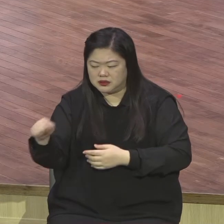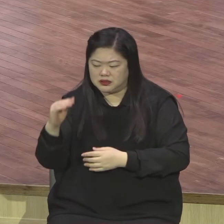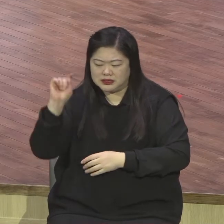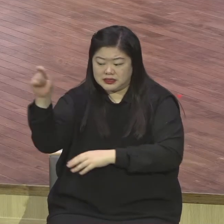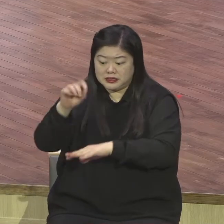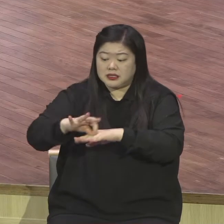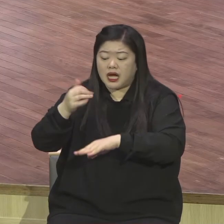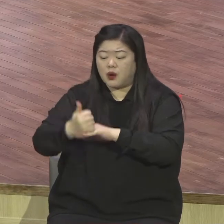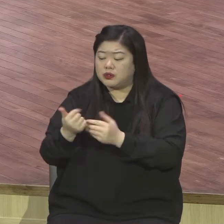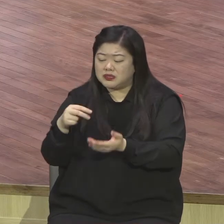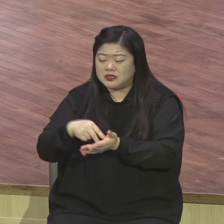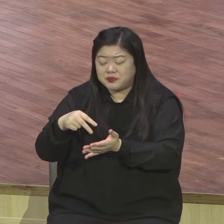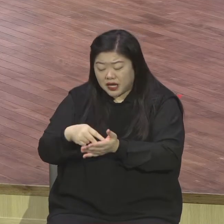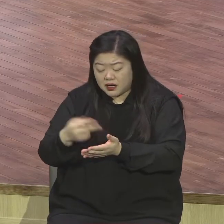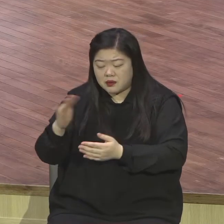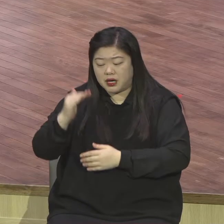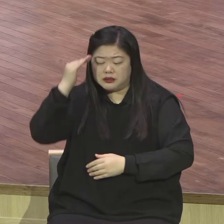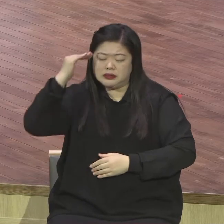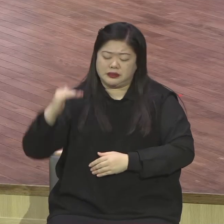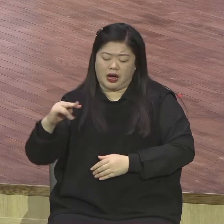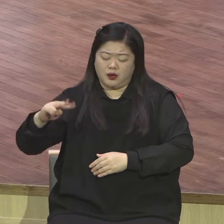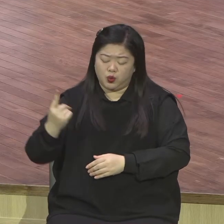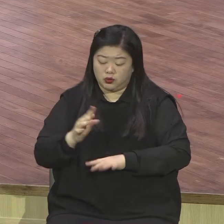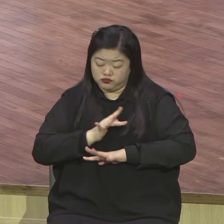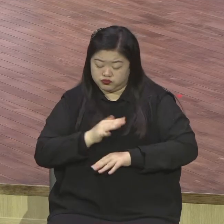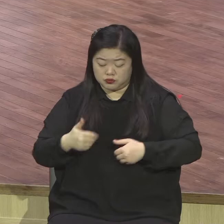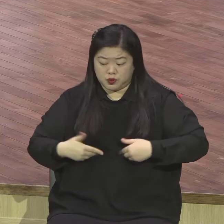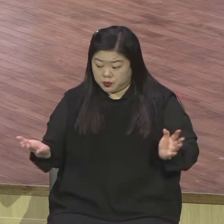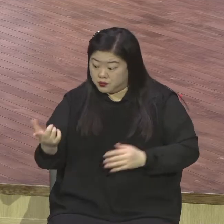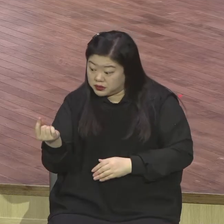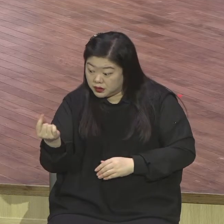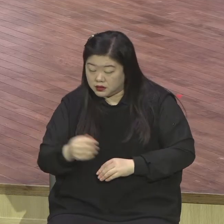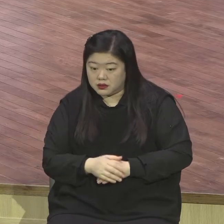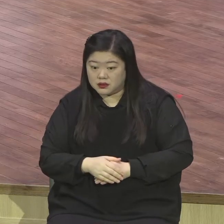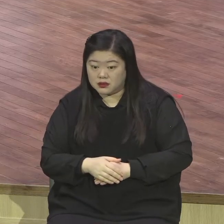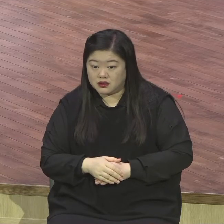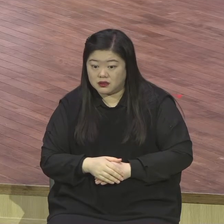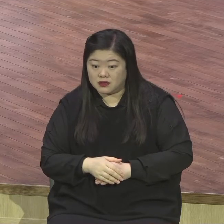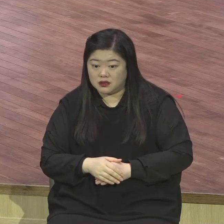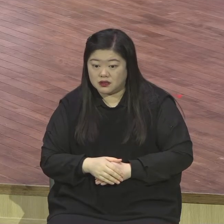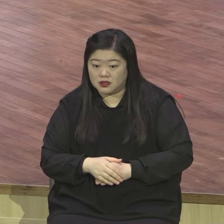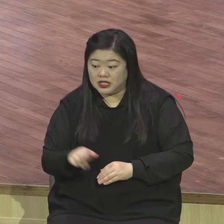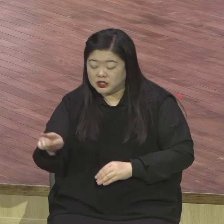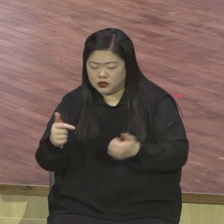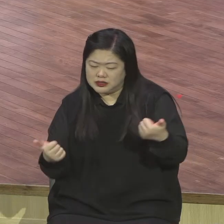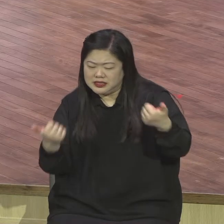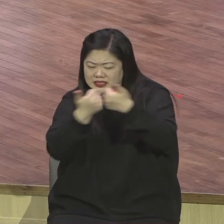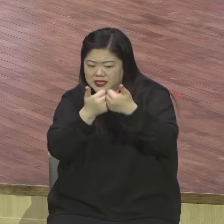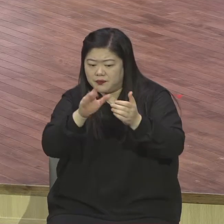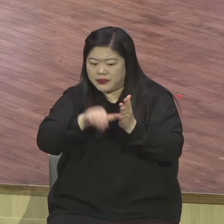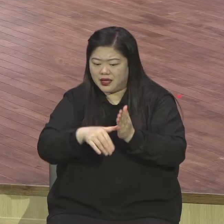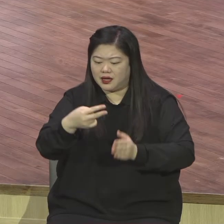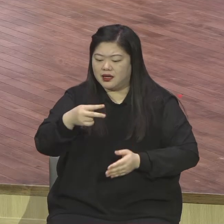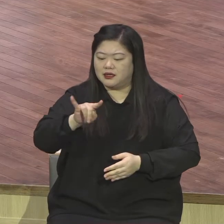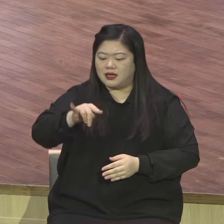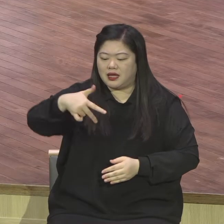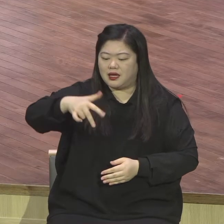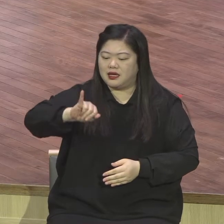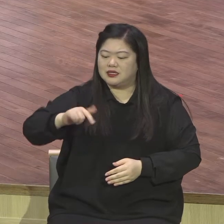기죽지 않았다. 내가 그랬습니다. 대진표를 바꾸라. 시합할 때마다 너 대진표 바꾸어. 내가